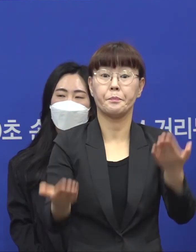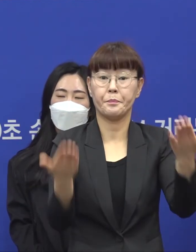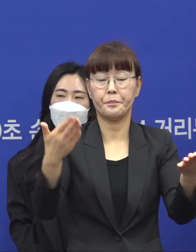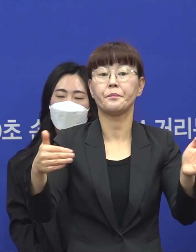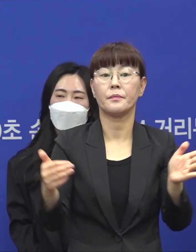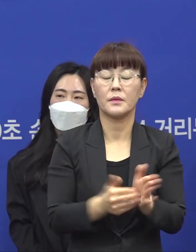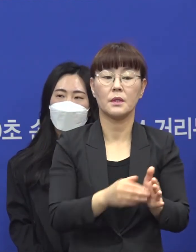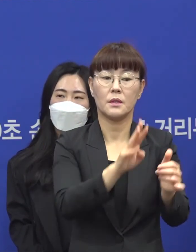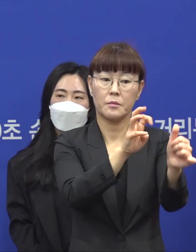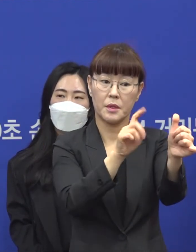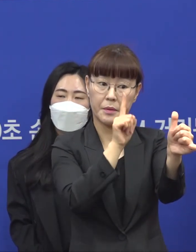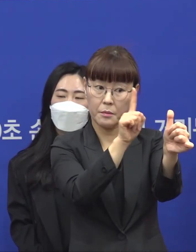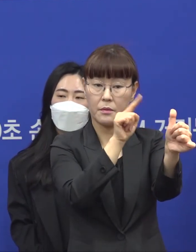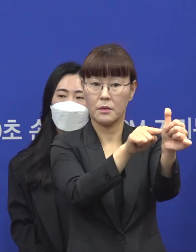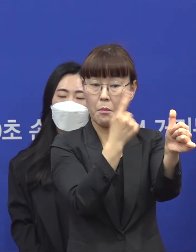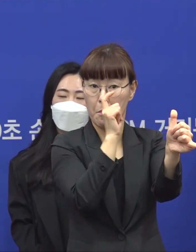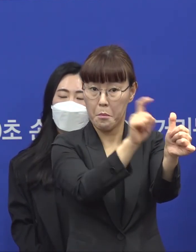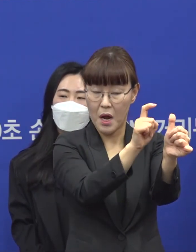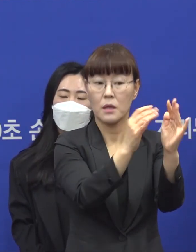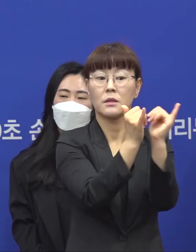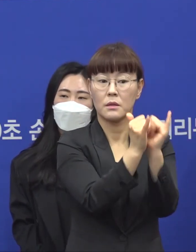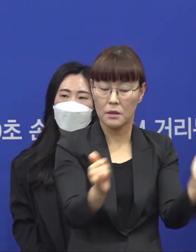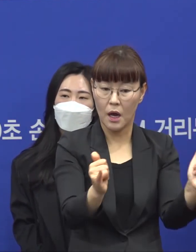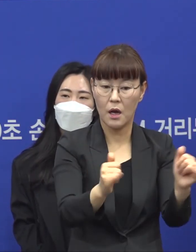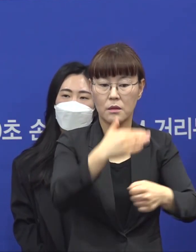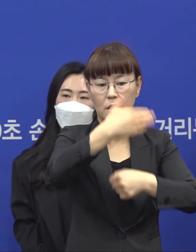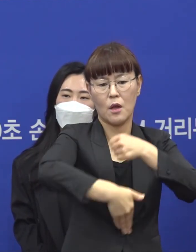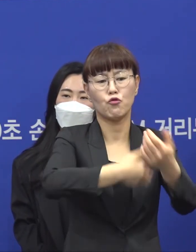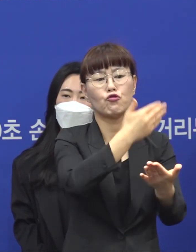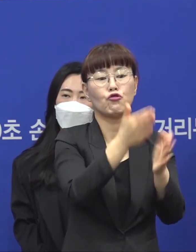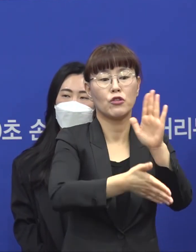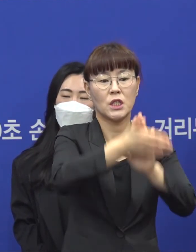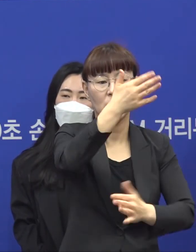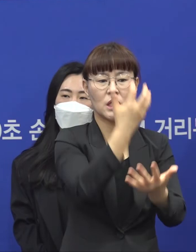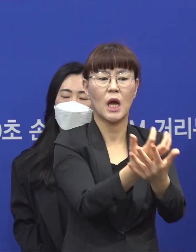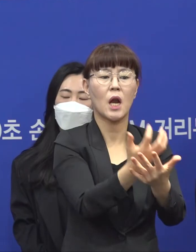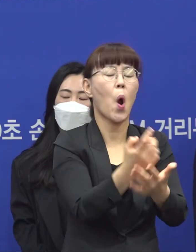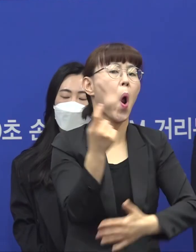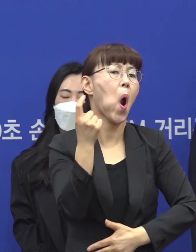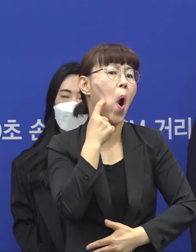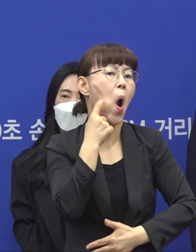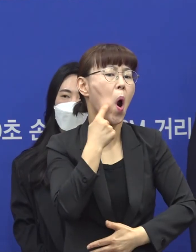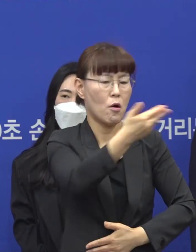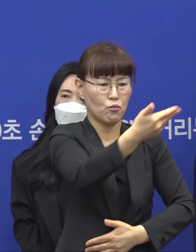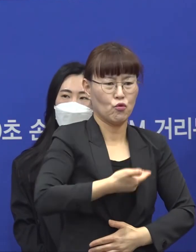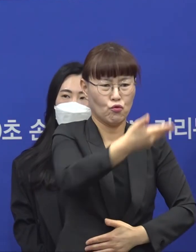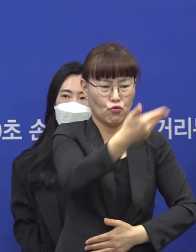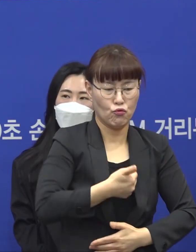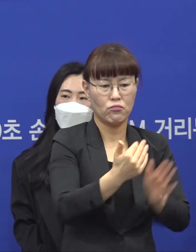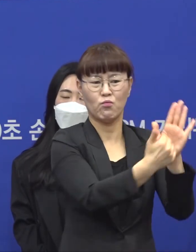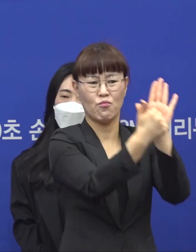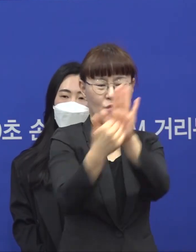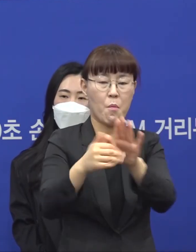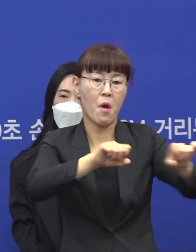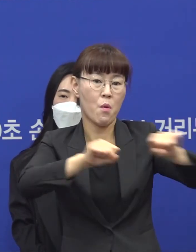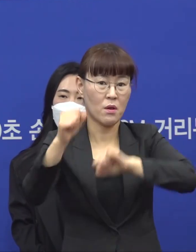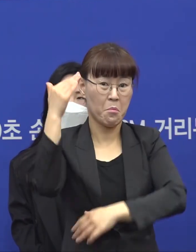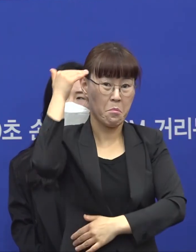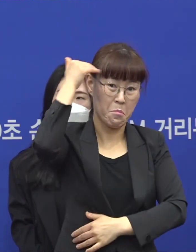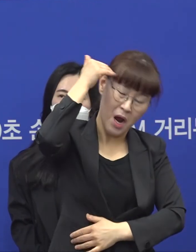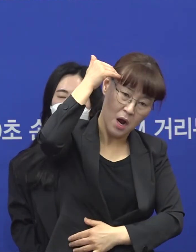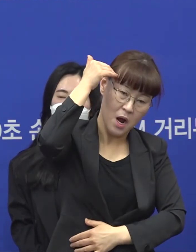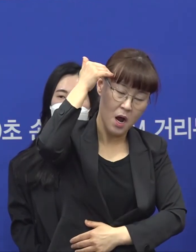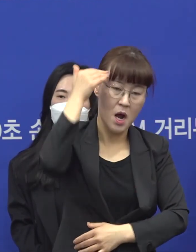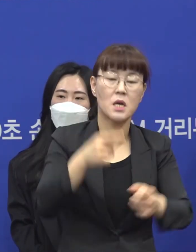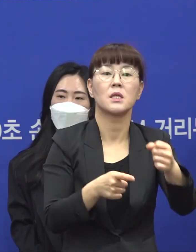또 31번 확진자 이후에는 대구시의 자료 제출 등 요구에 허위로 대응하는 등 방역활동을 적극적으로 방해했다는 것이